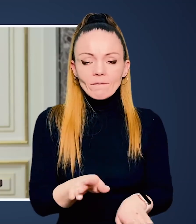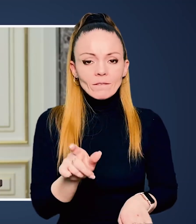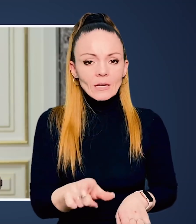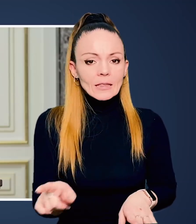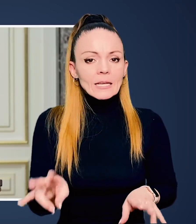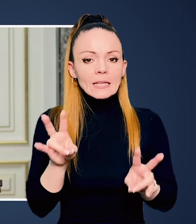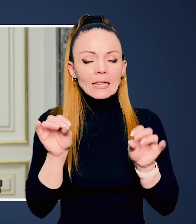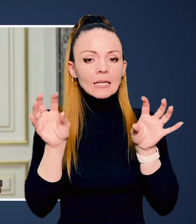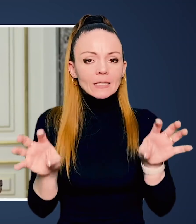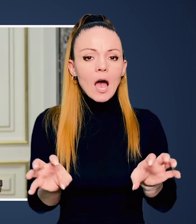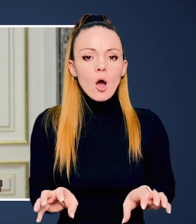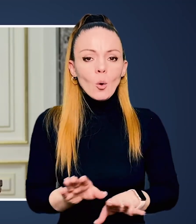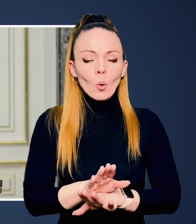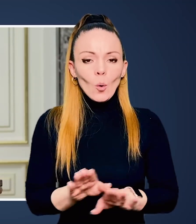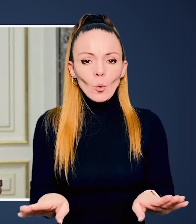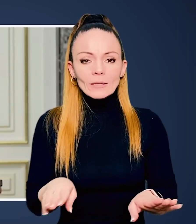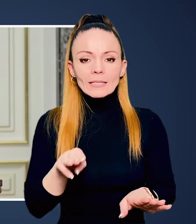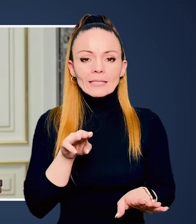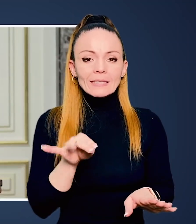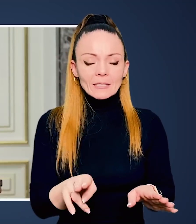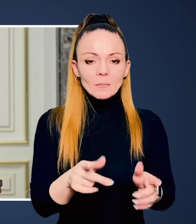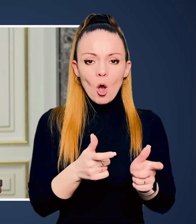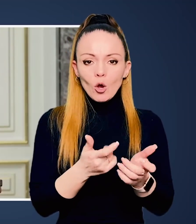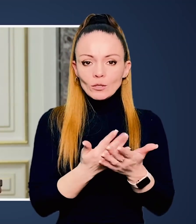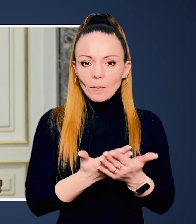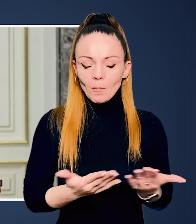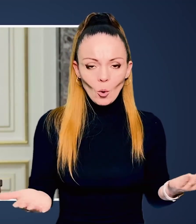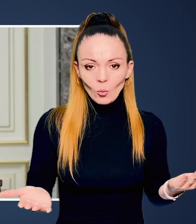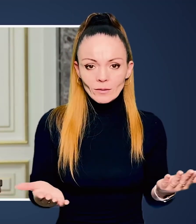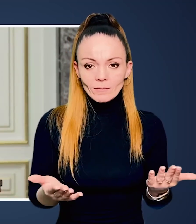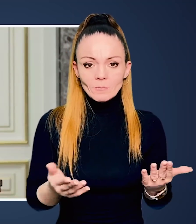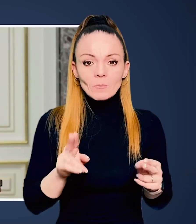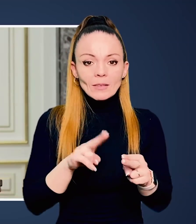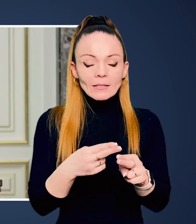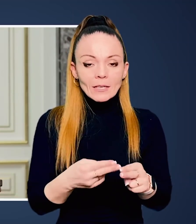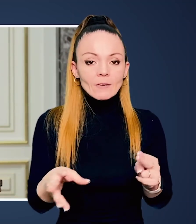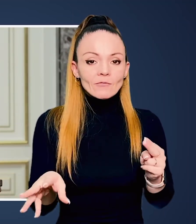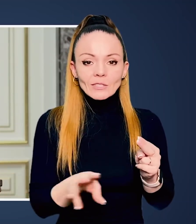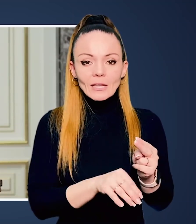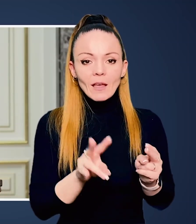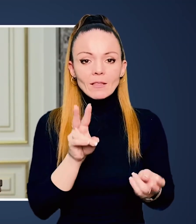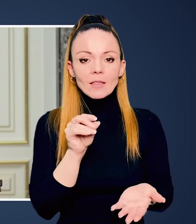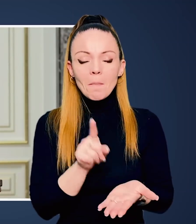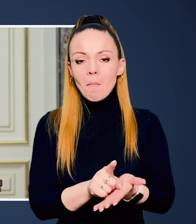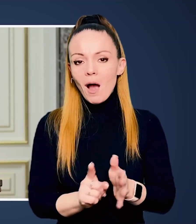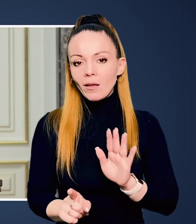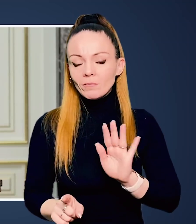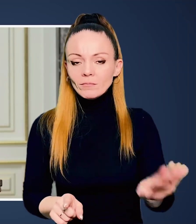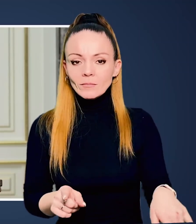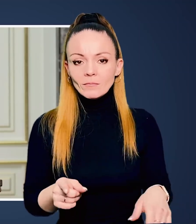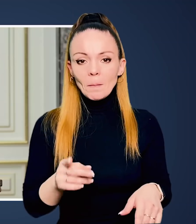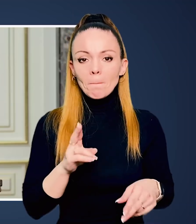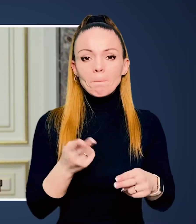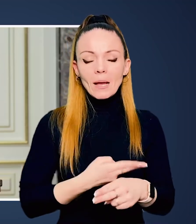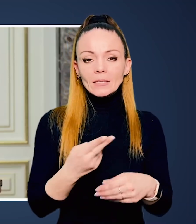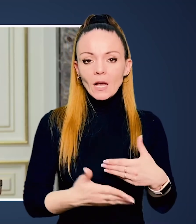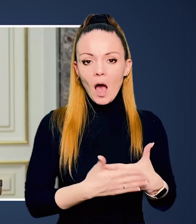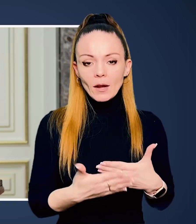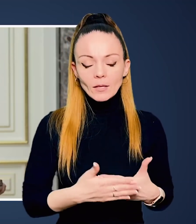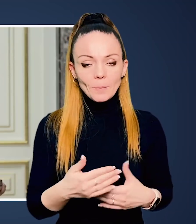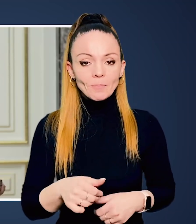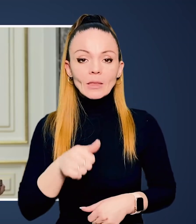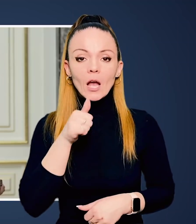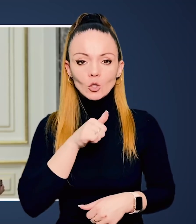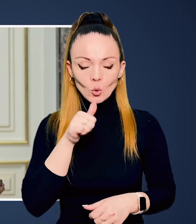катування невинних, незаконні типи озброєння – це не має залишитися